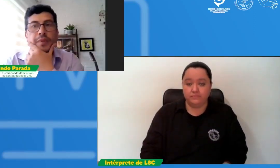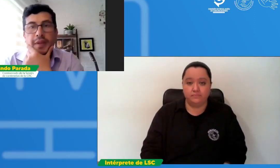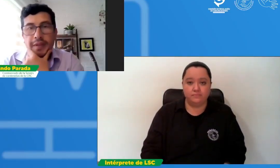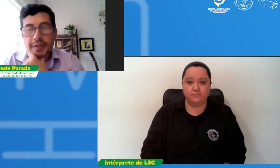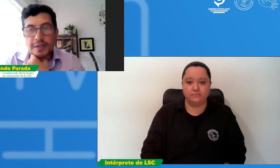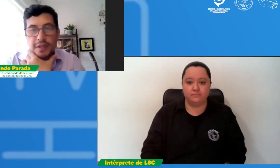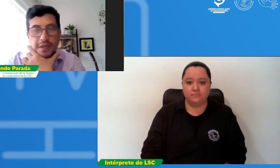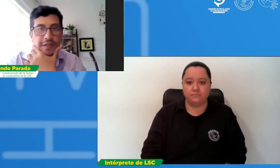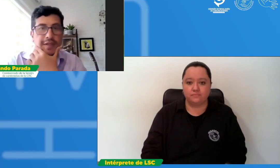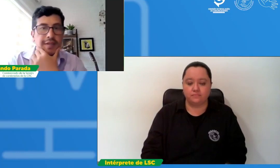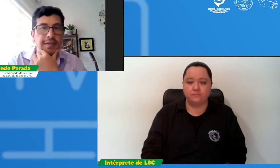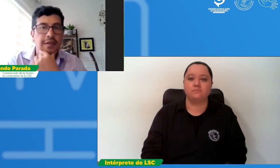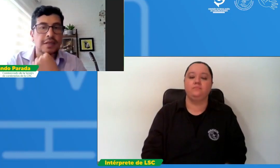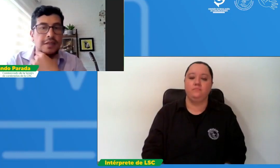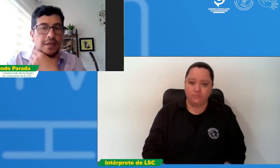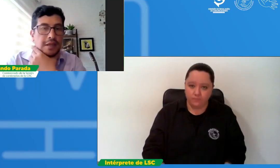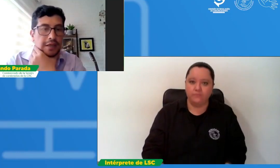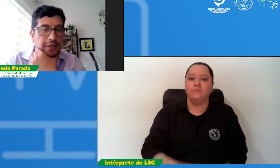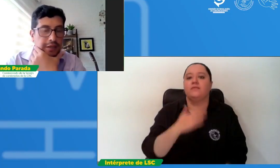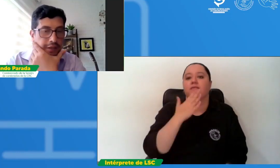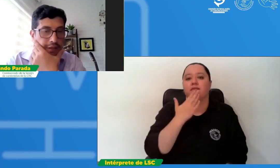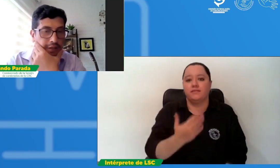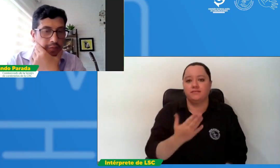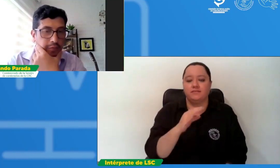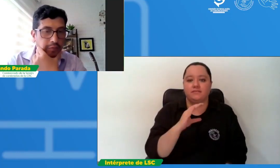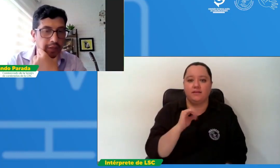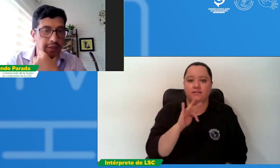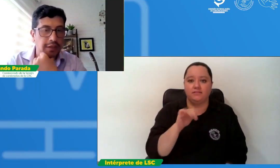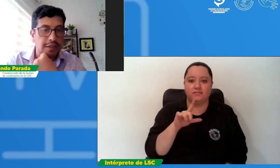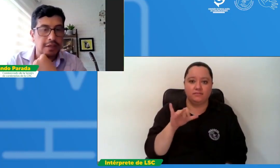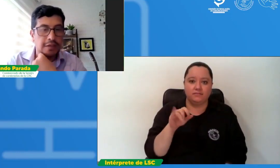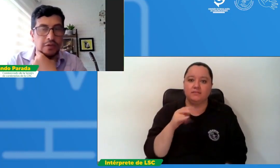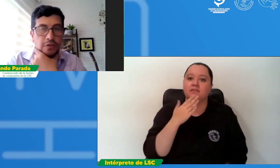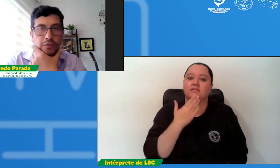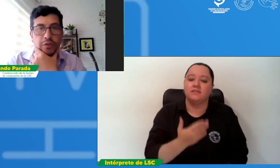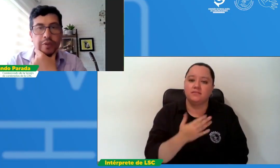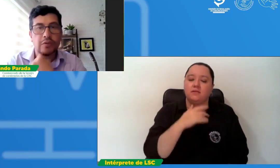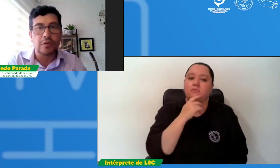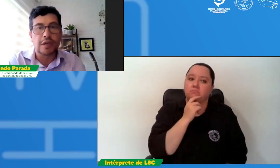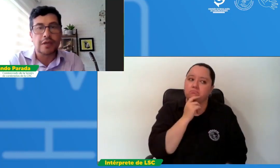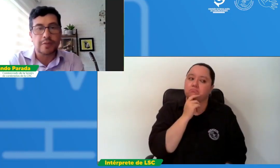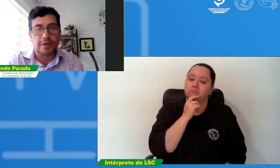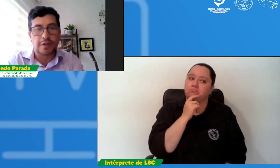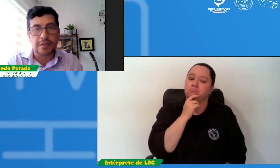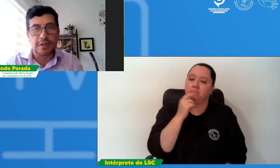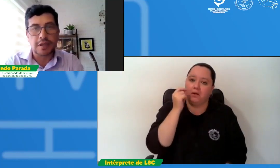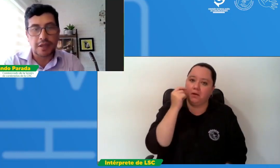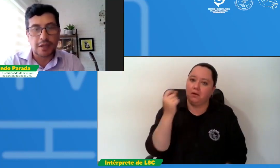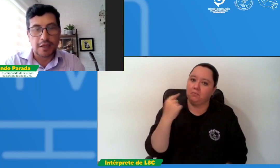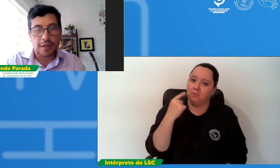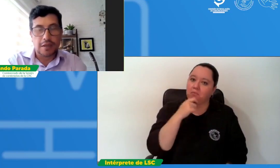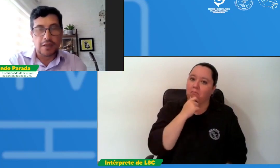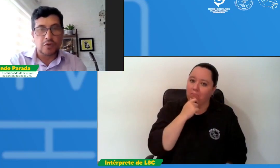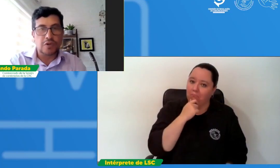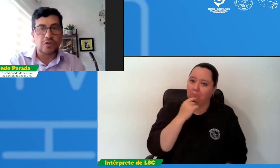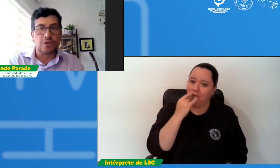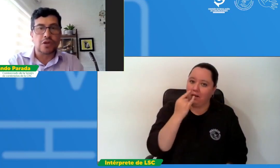sí, gracias, gracias Catalina y bien interesante tu pregunta Henry porque sí hemos escuchado